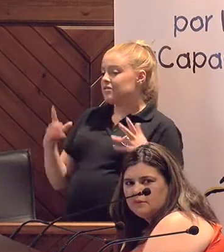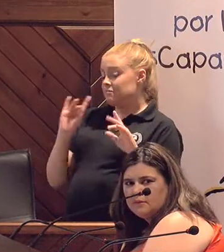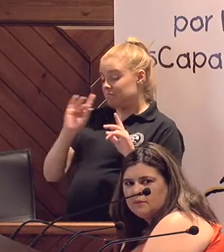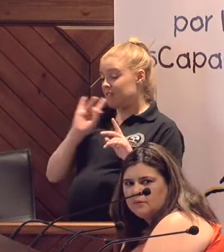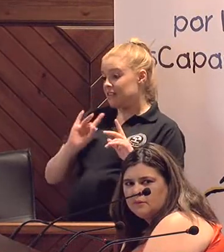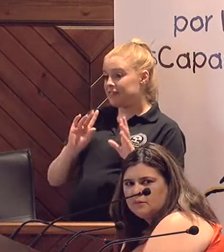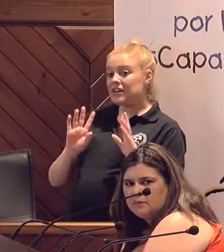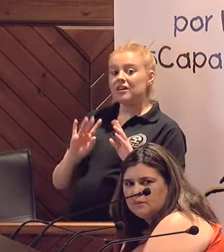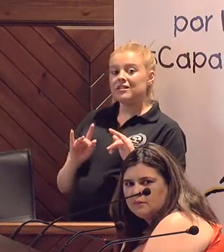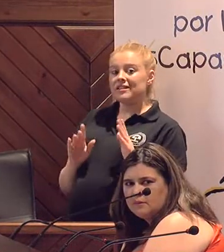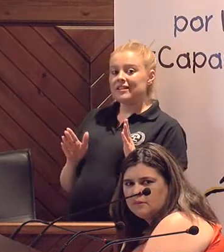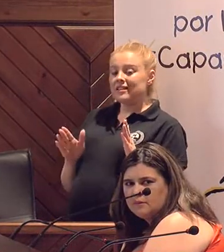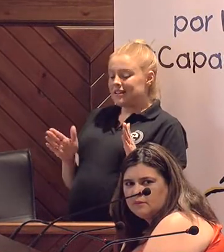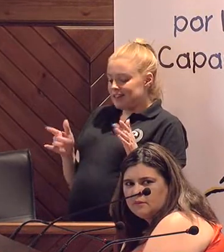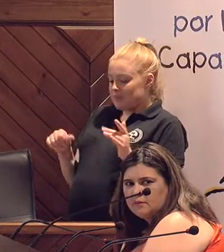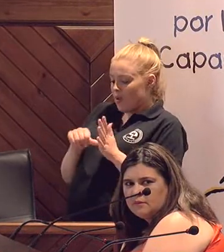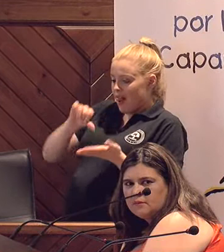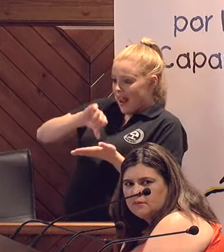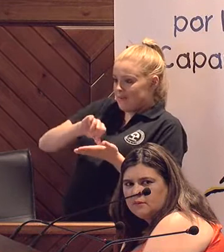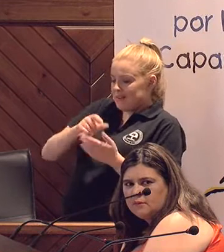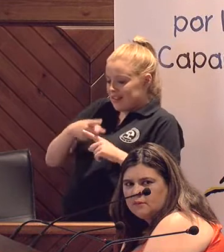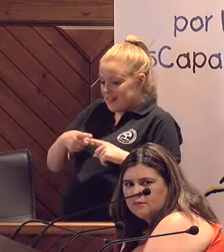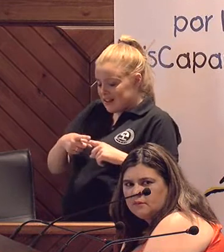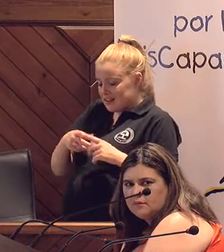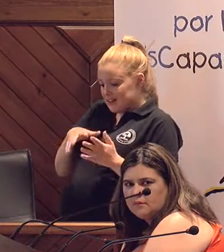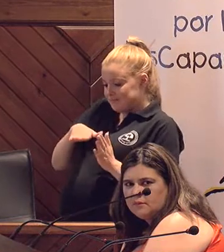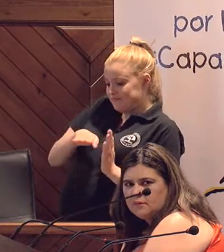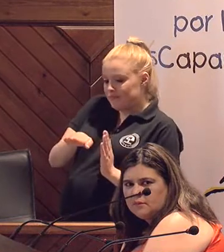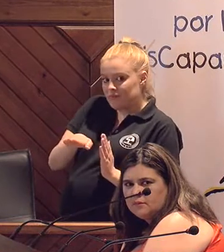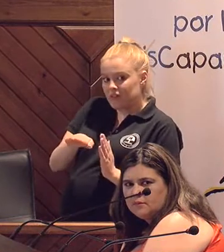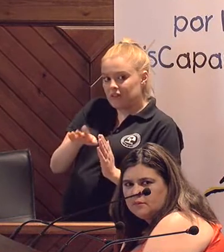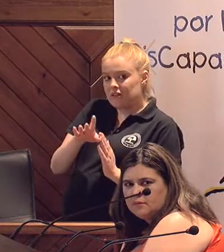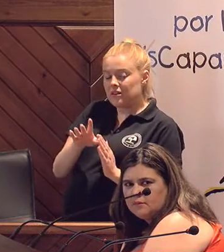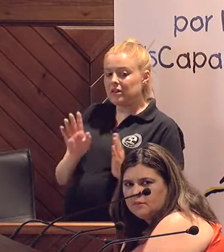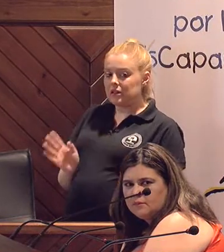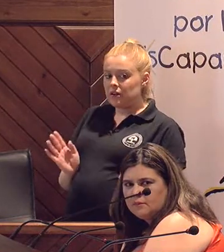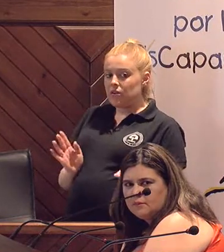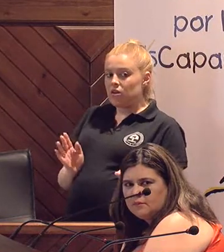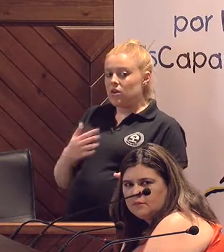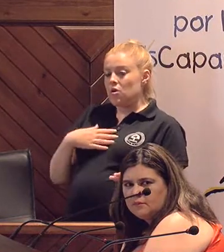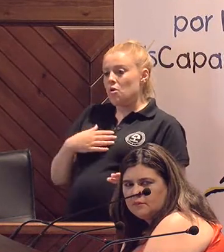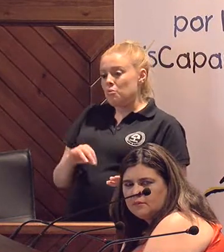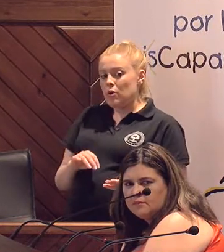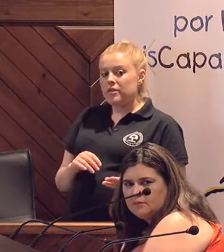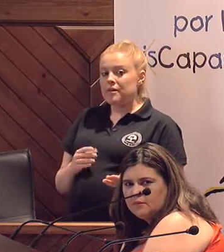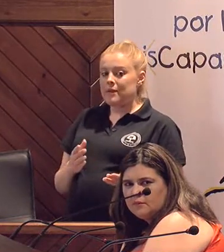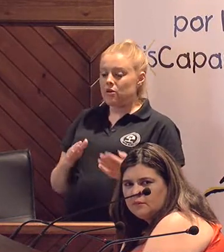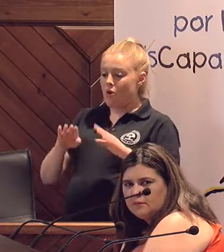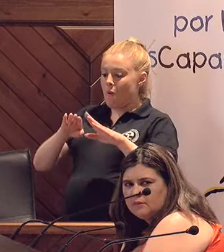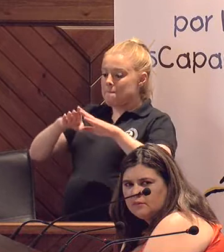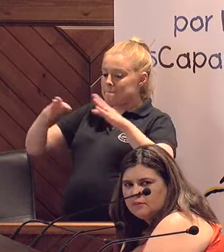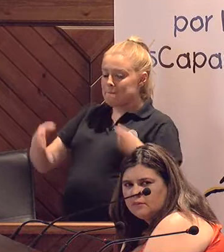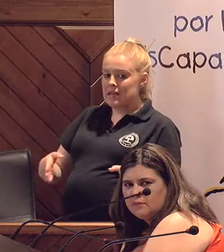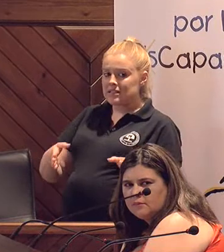todo, que tienen que pasar por la mitad, se tienen que levantar, se podían poner, a lo mejor, mesas